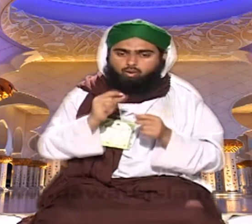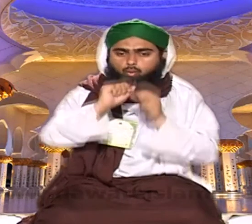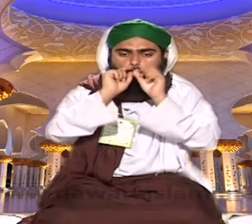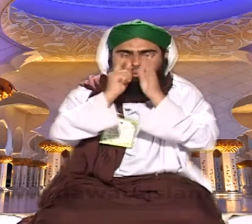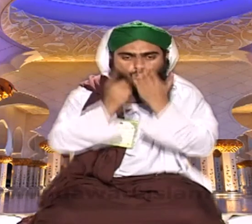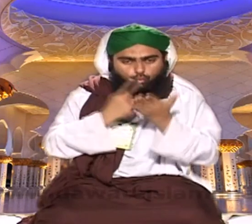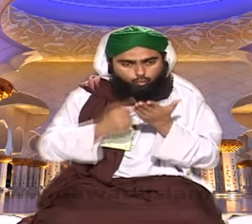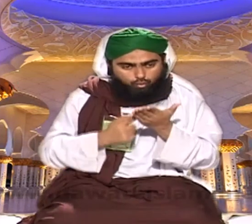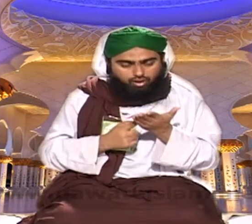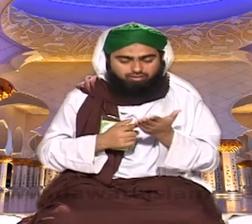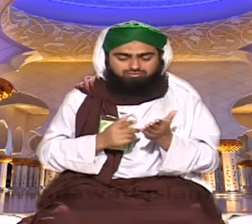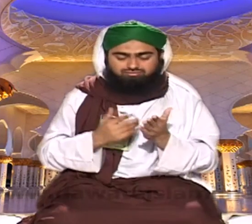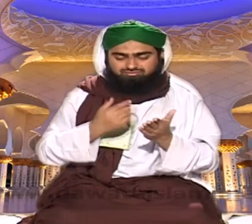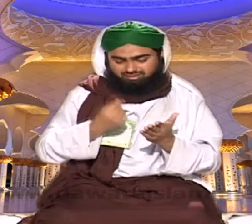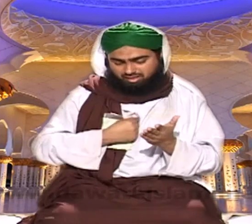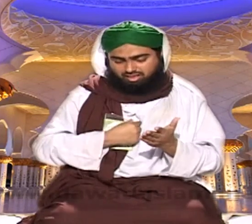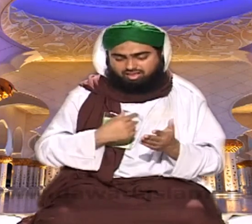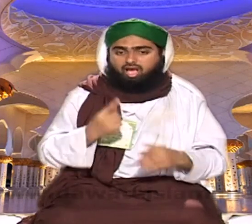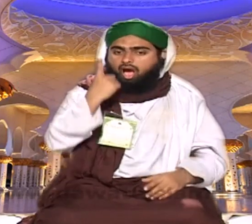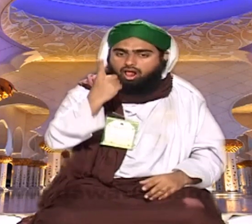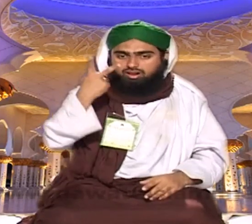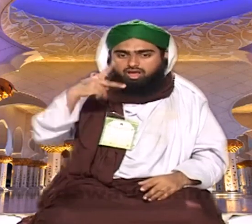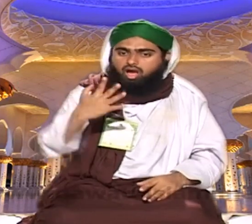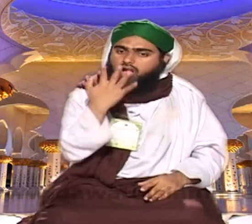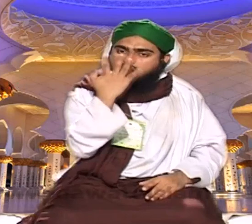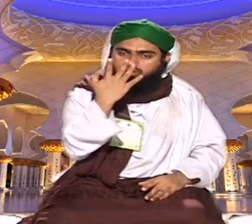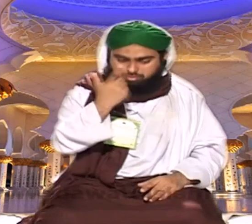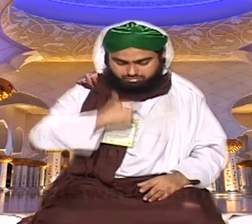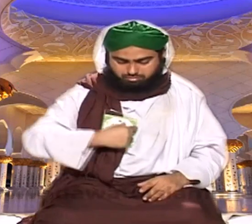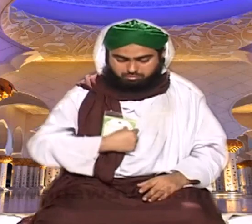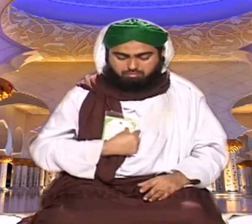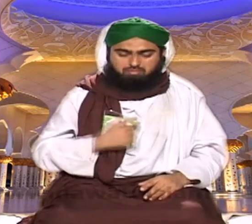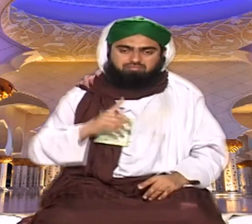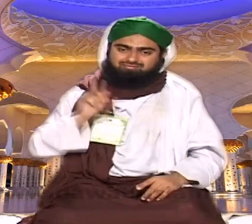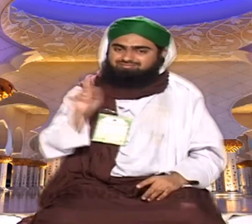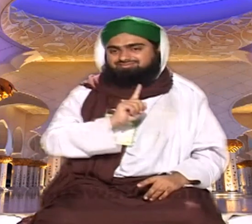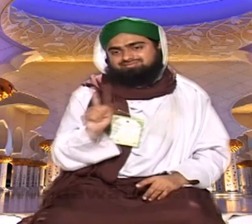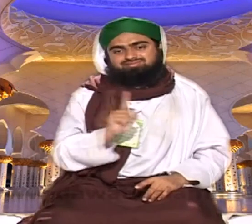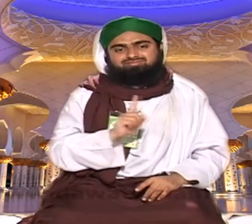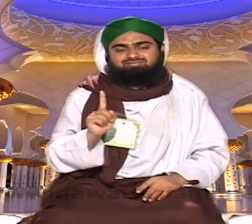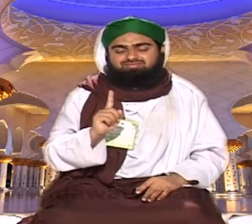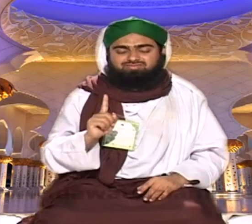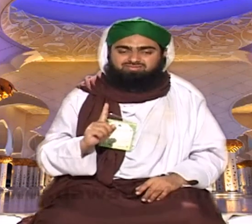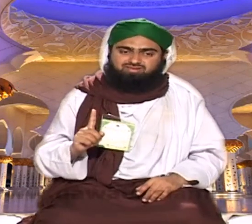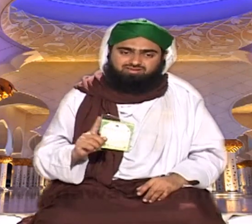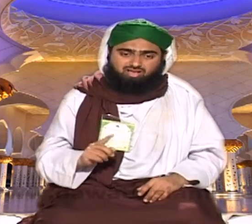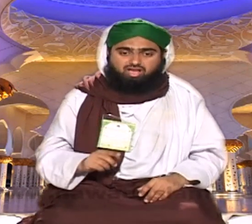نہ لگتا ہے بعدوں کا دیکھے اللہ لکھا ہوتا ہے اللہ تو یہ کچھ بھی نہ پہنے تاویز کاغذ پر لکھوا لیں